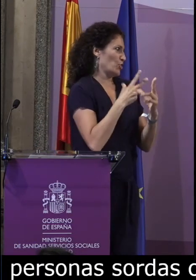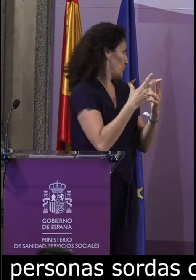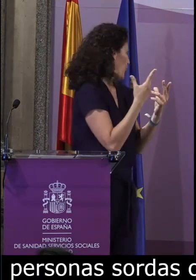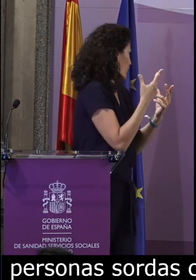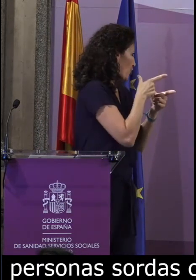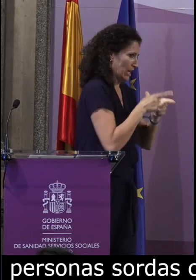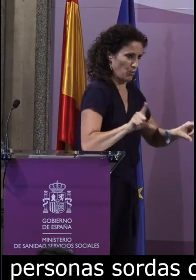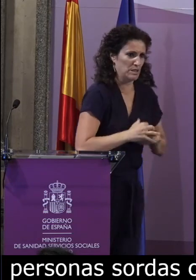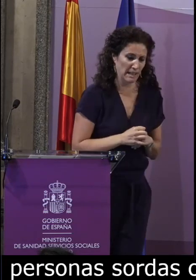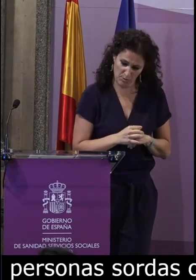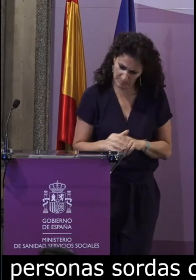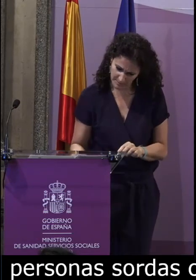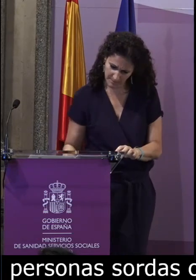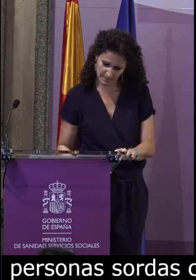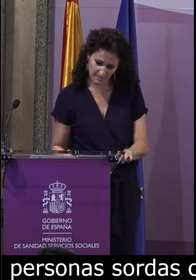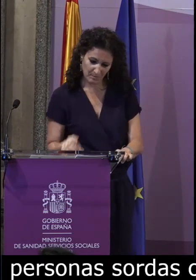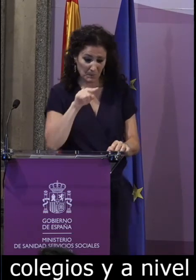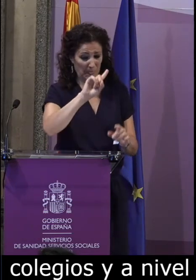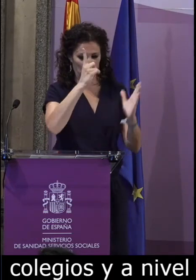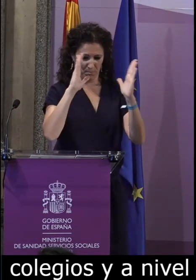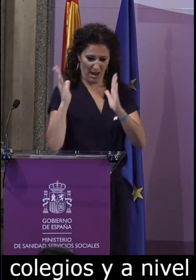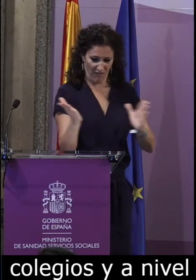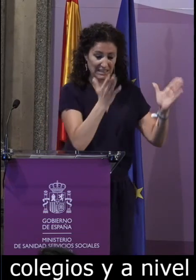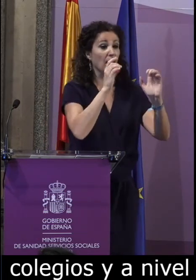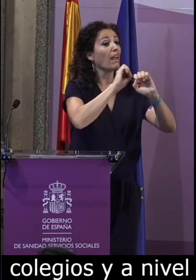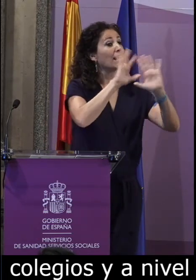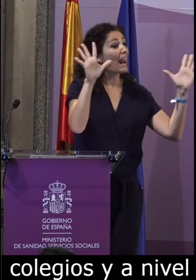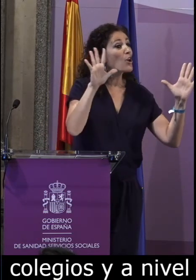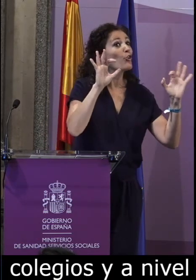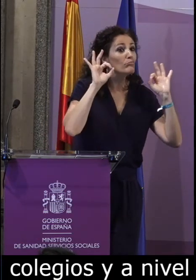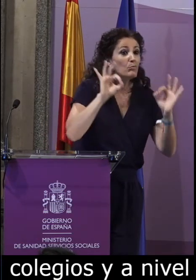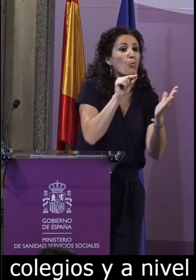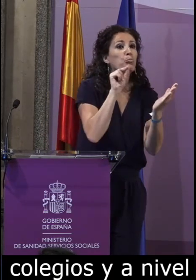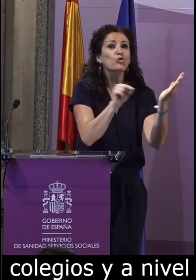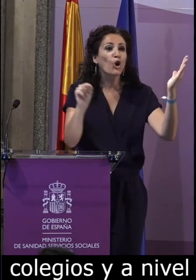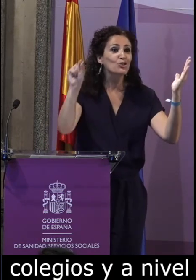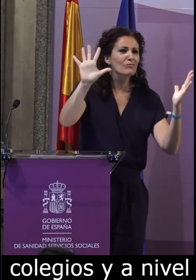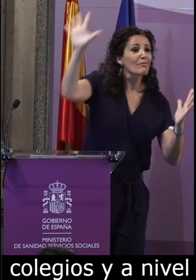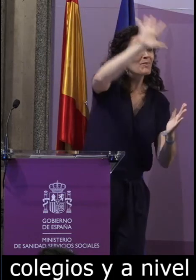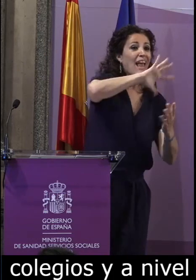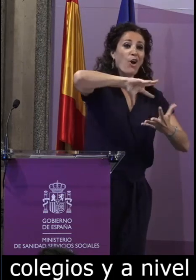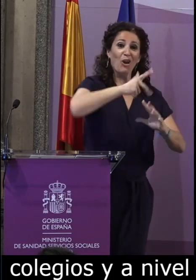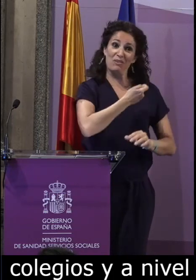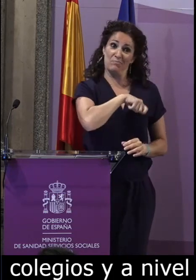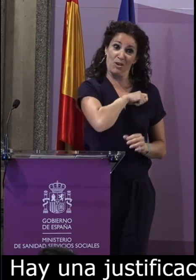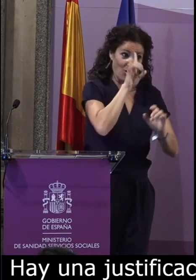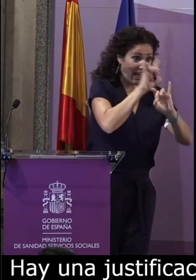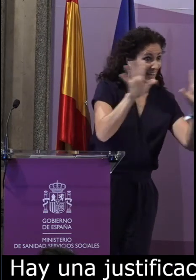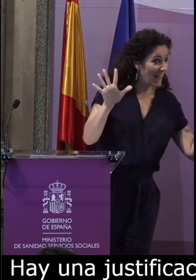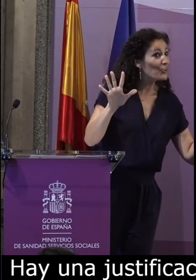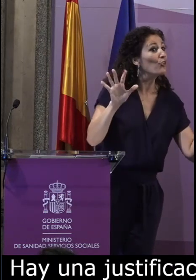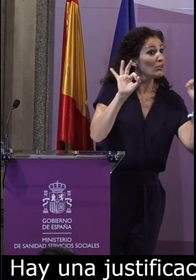Hay una justificación sociolingüística a la hora de establecer el orden de los puntos de grabación a nivel geográfico.